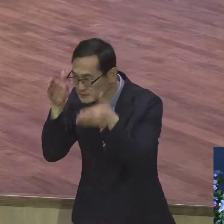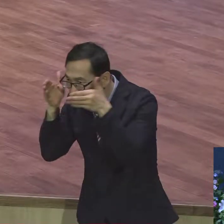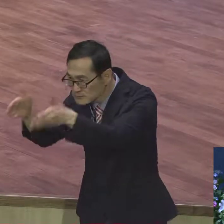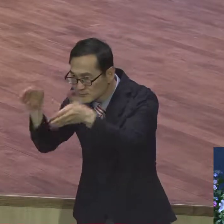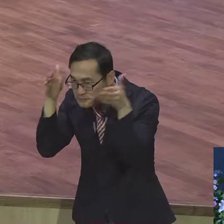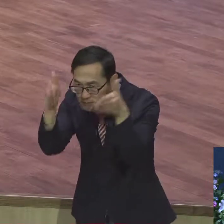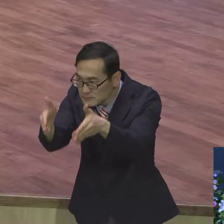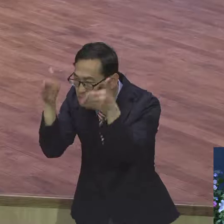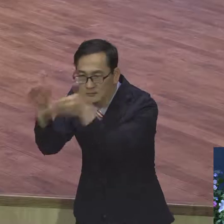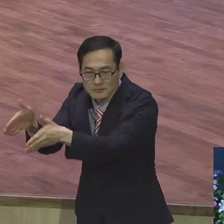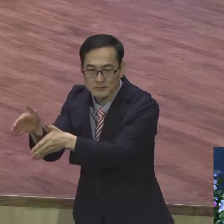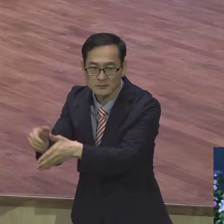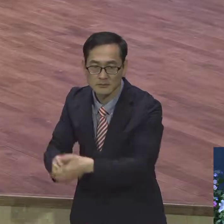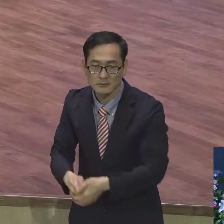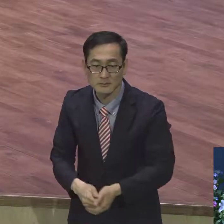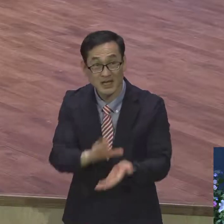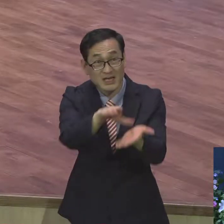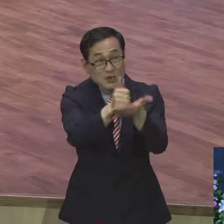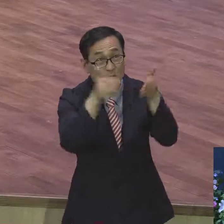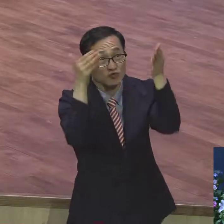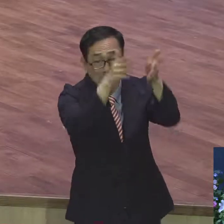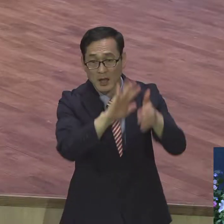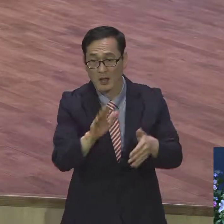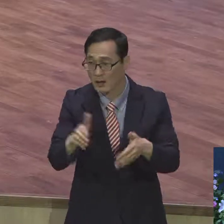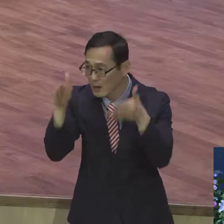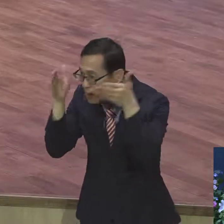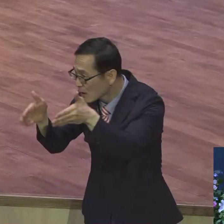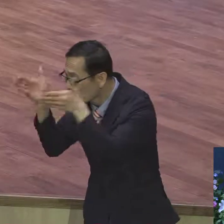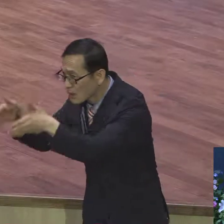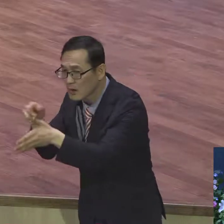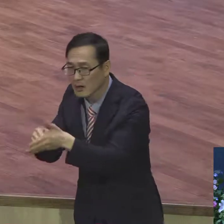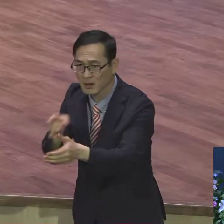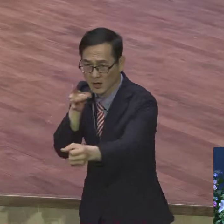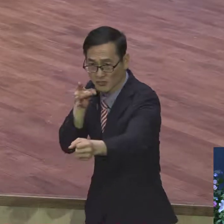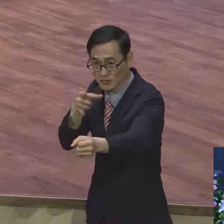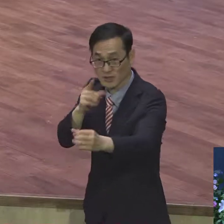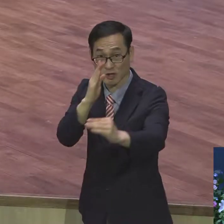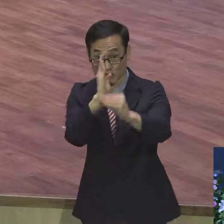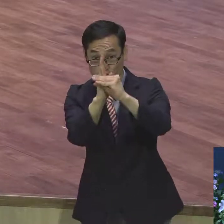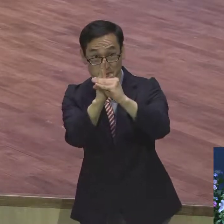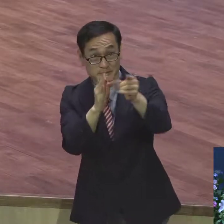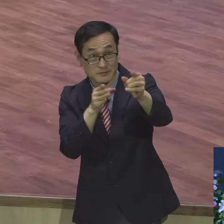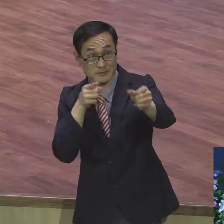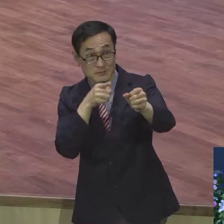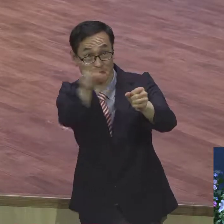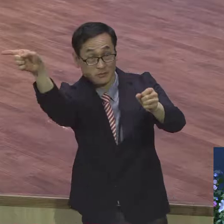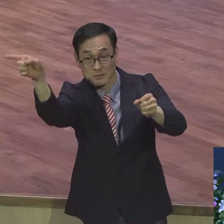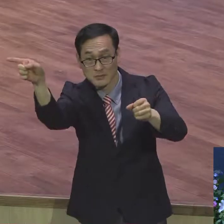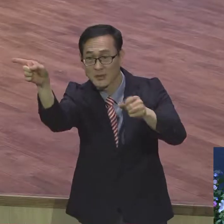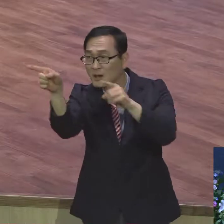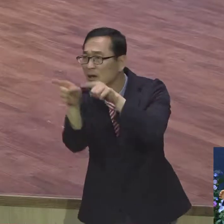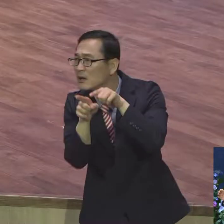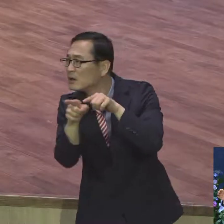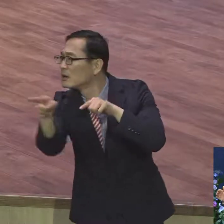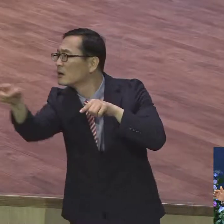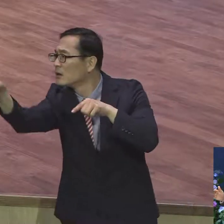때문에 잘못 설정이 되어있어요. 결국은 이것이 다 뭐예요? 열심히 끝나고 나면